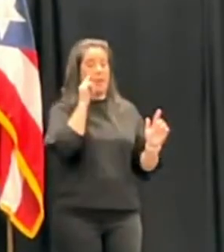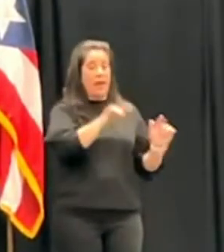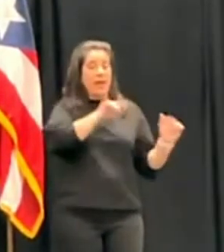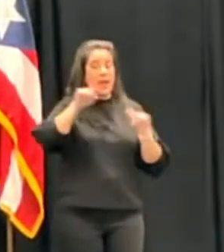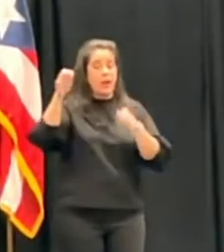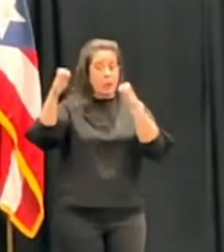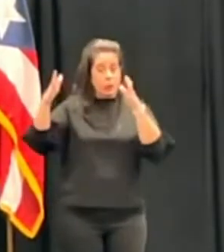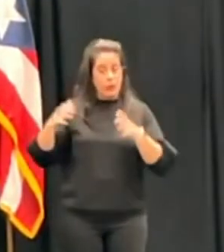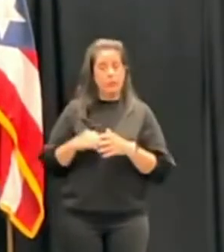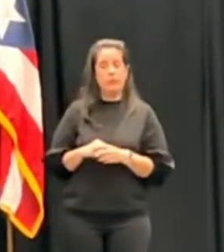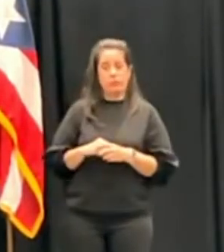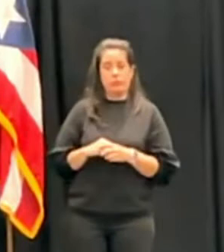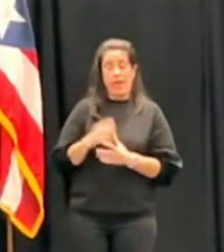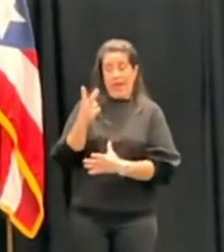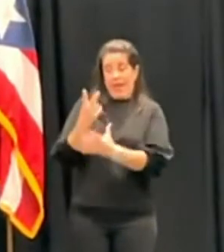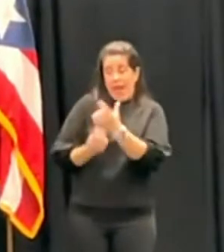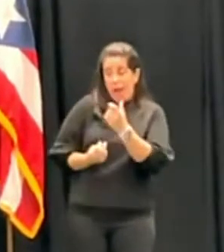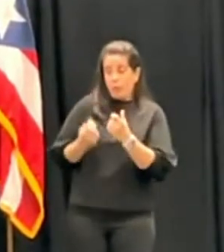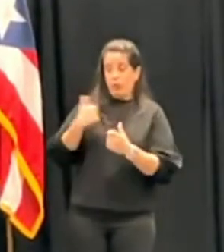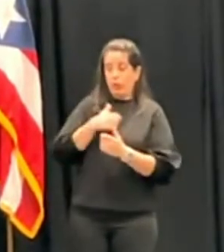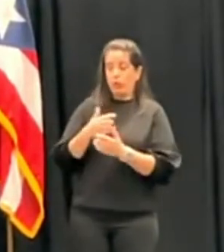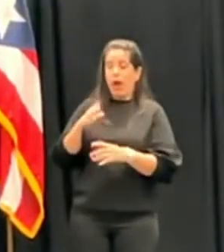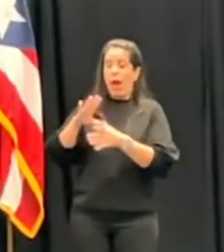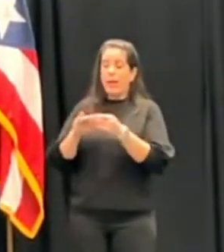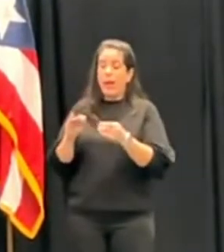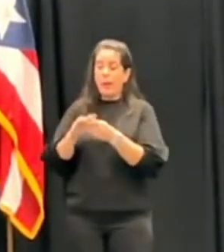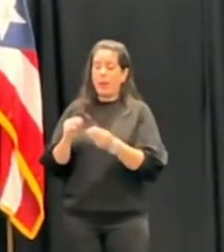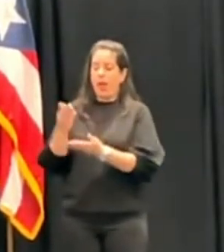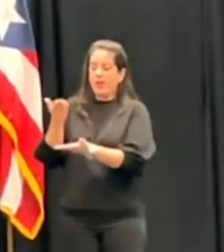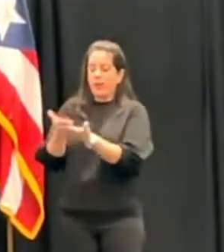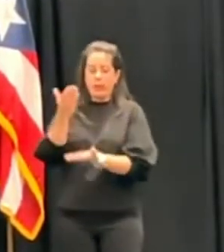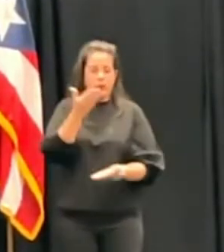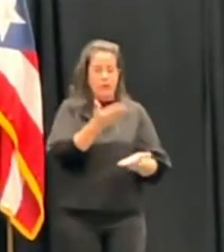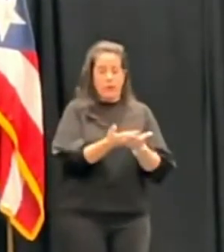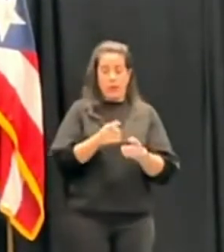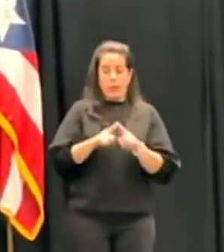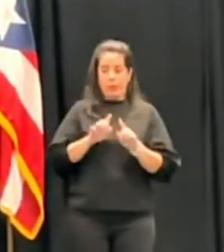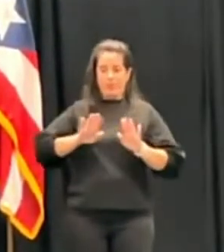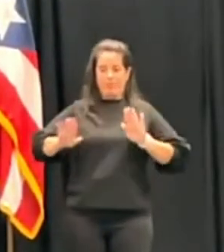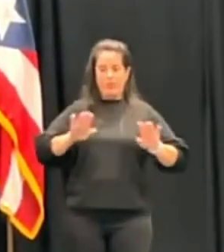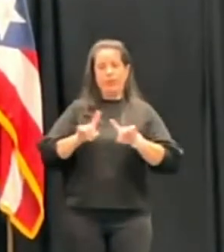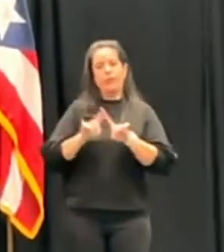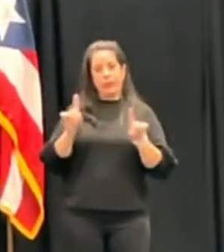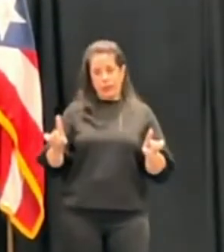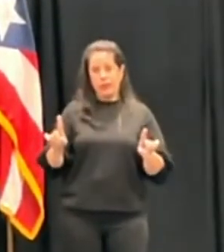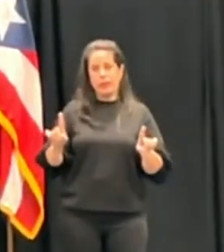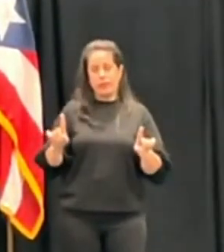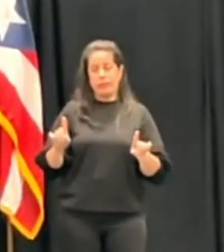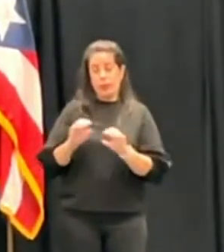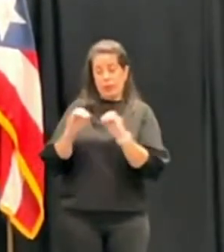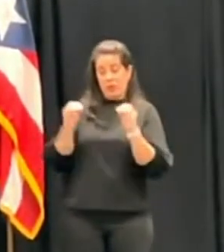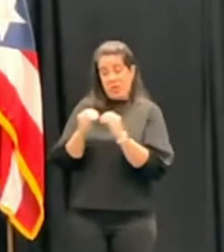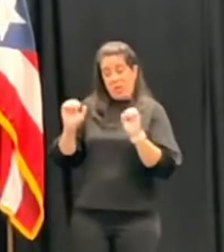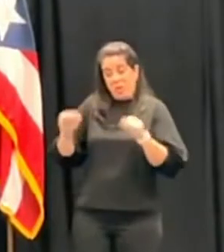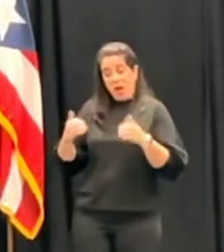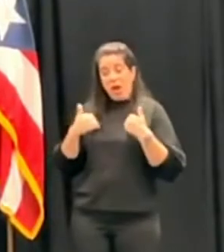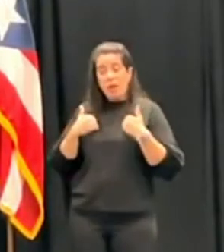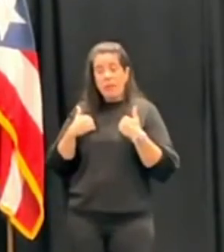Y ambos hablamos de evidencia, pero son con dos definiciones diferentes. Y la oficina puede tener